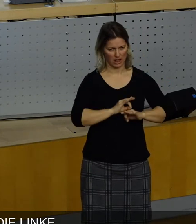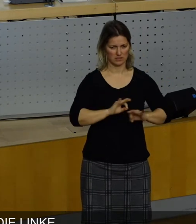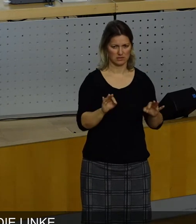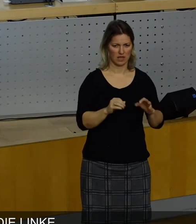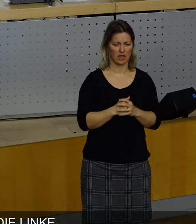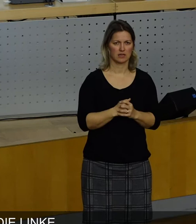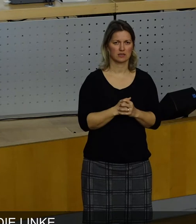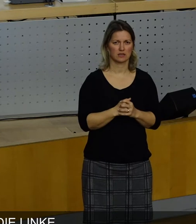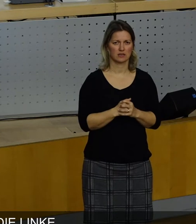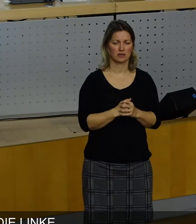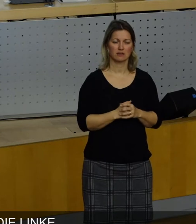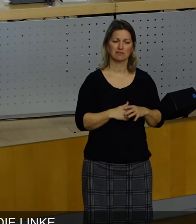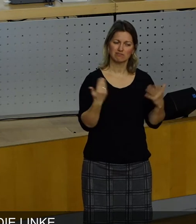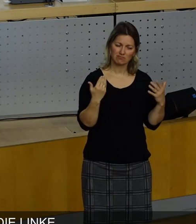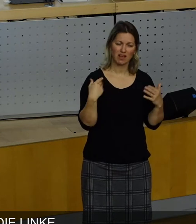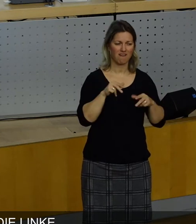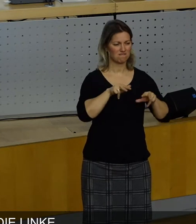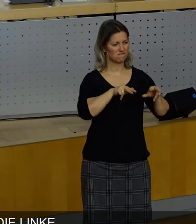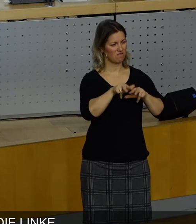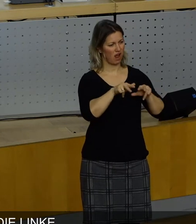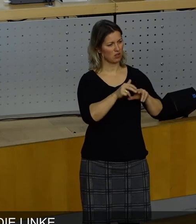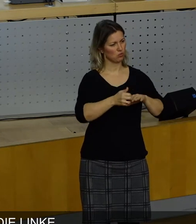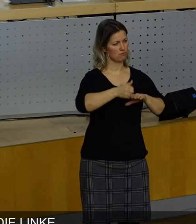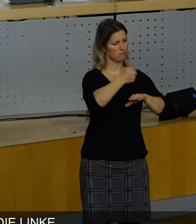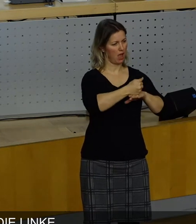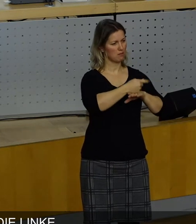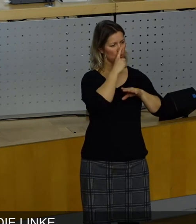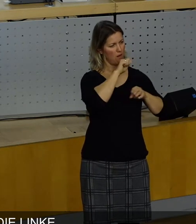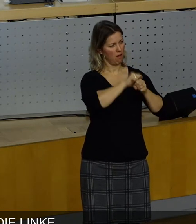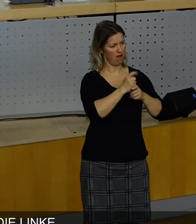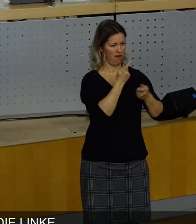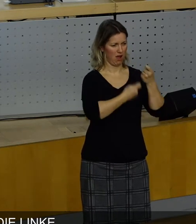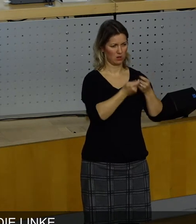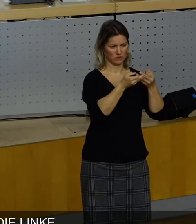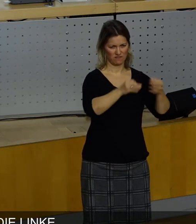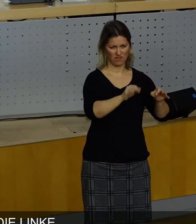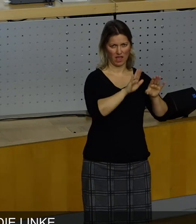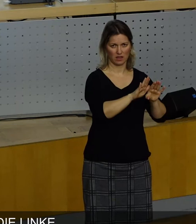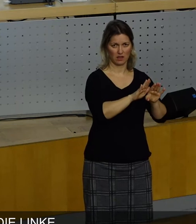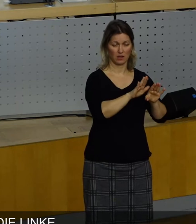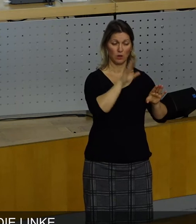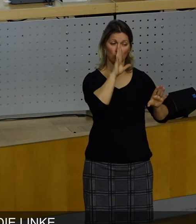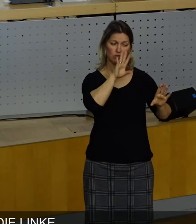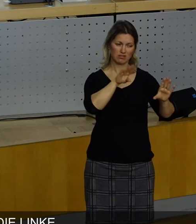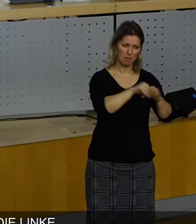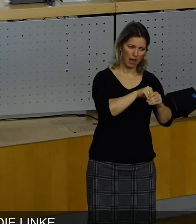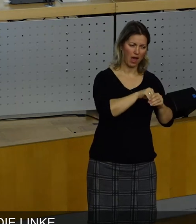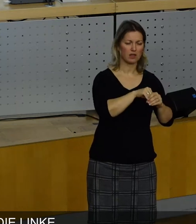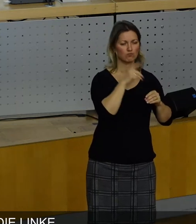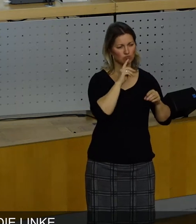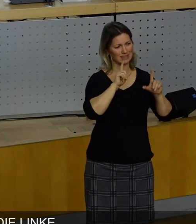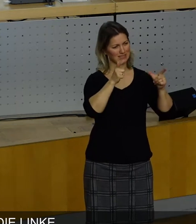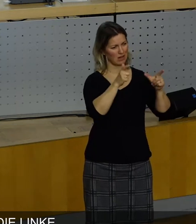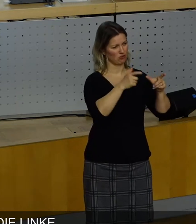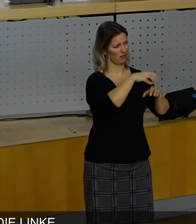handlungsfähige Verwaltungsspitze, und zwar unter Beteiligung wesentlicher gesellschaftlicher